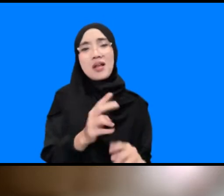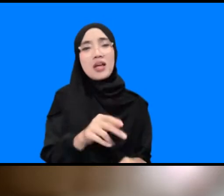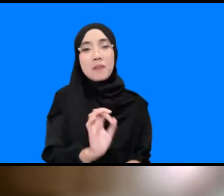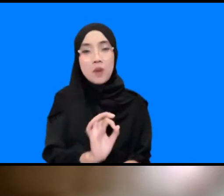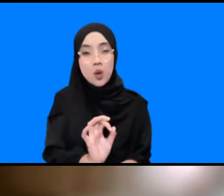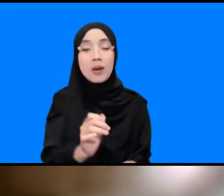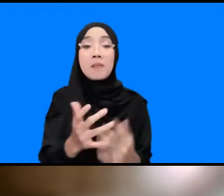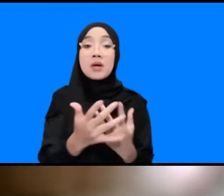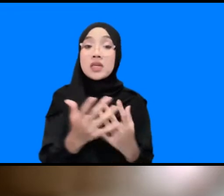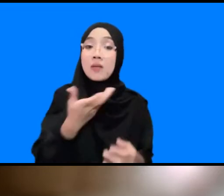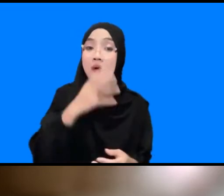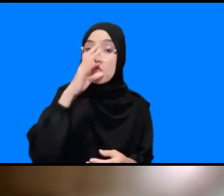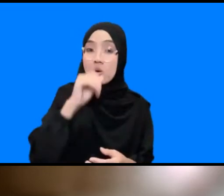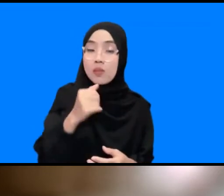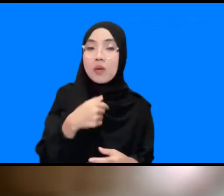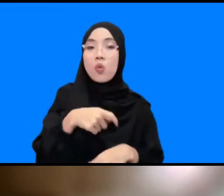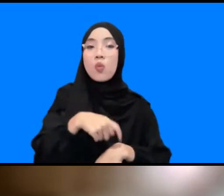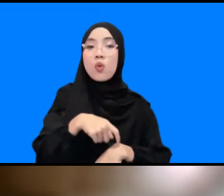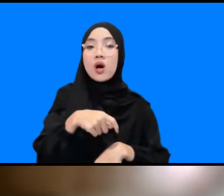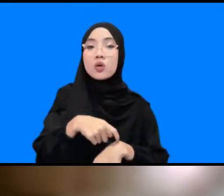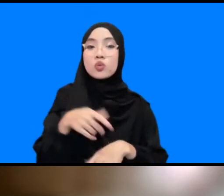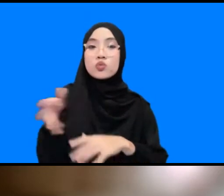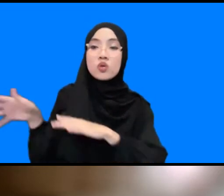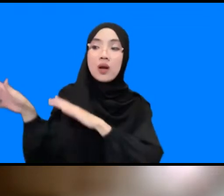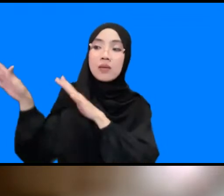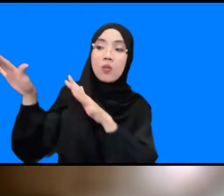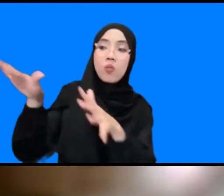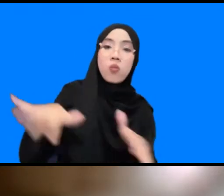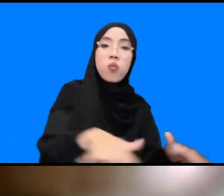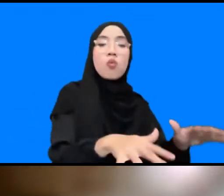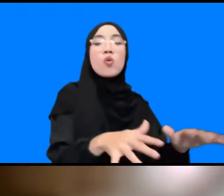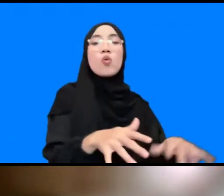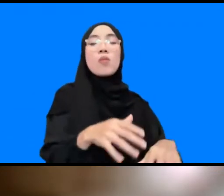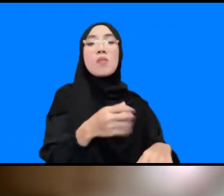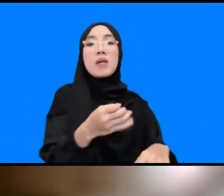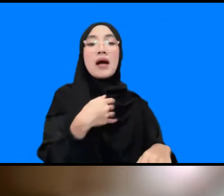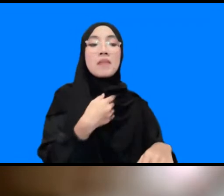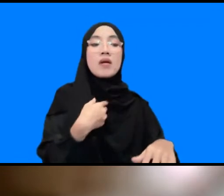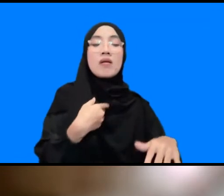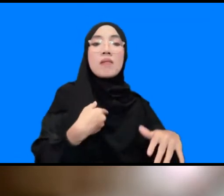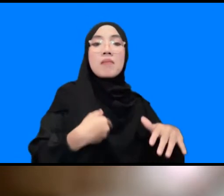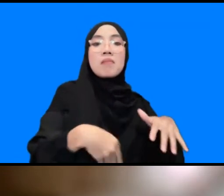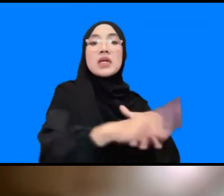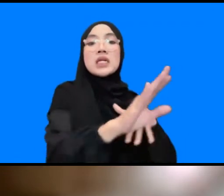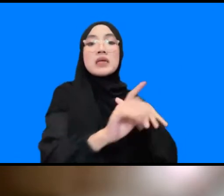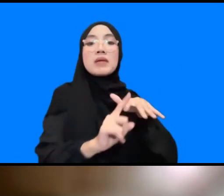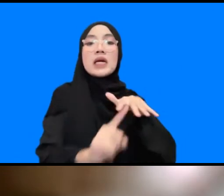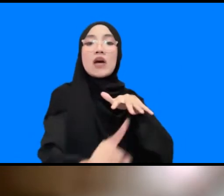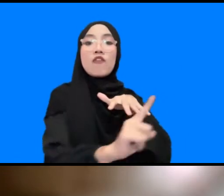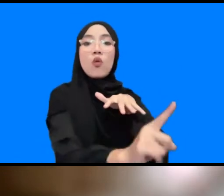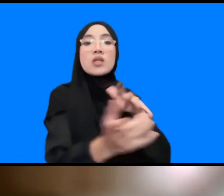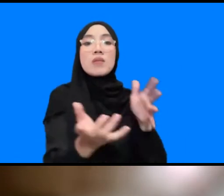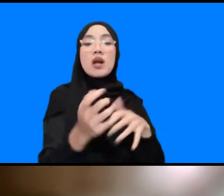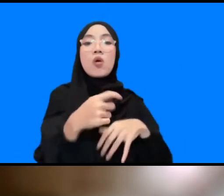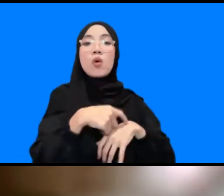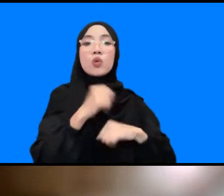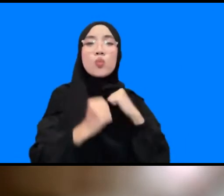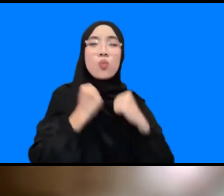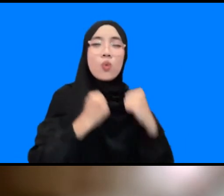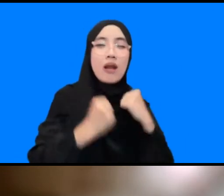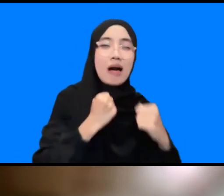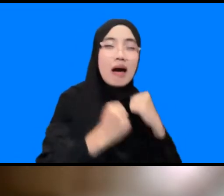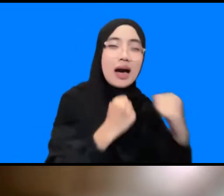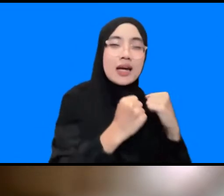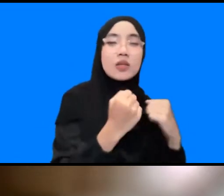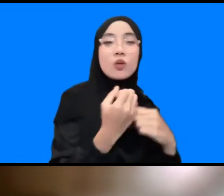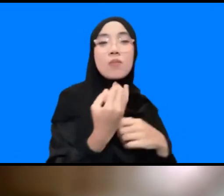adalah berapa lama waktu kedatangan tsunami di daerah kami kemana kamu yang harus lari dalam berapa menit kami harus lari itu yang